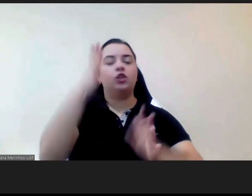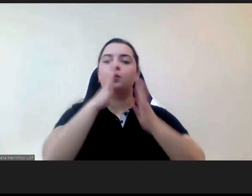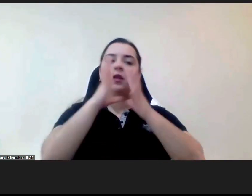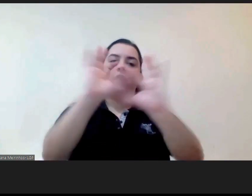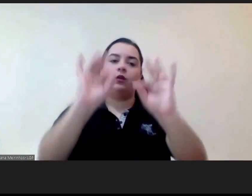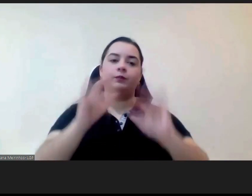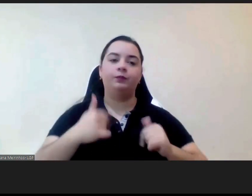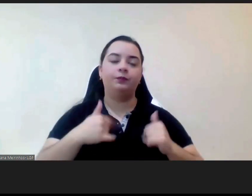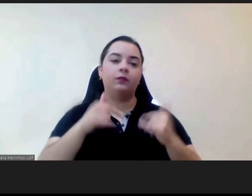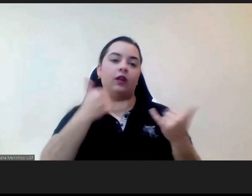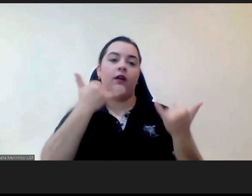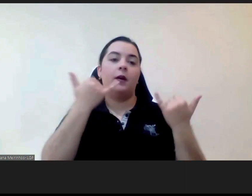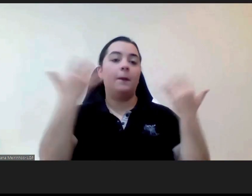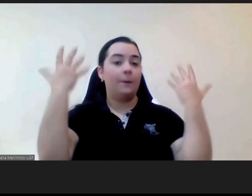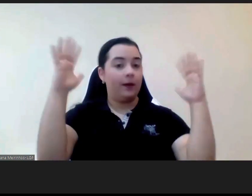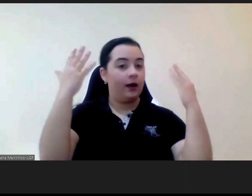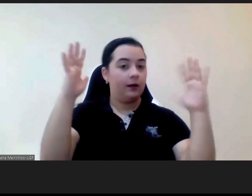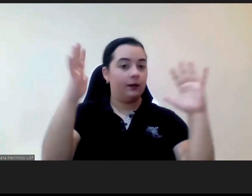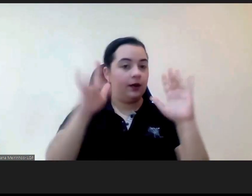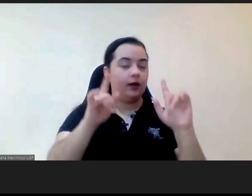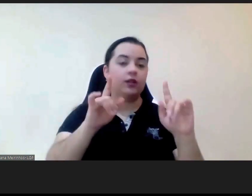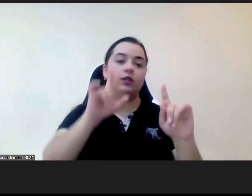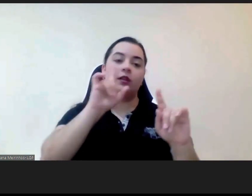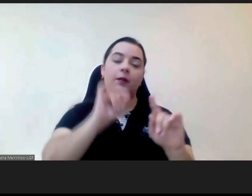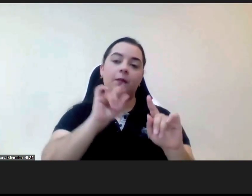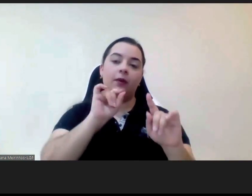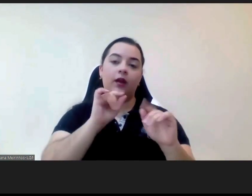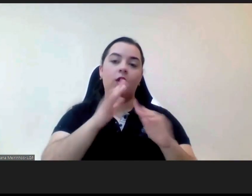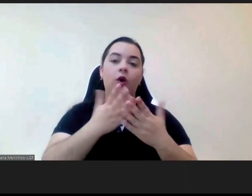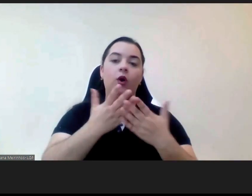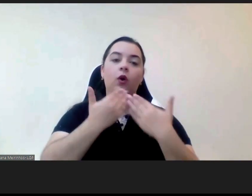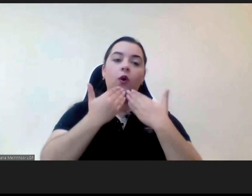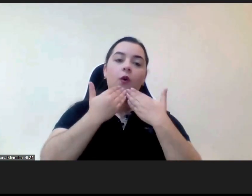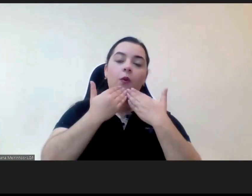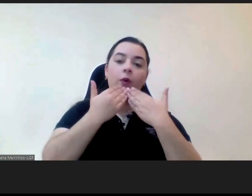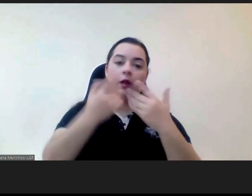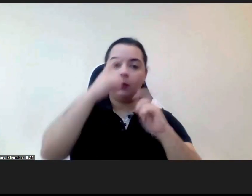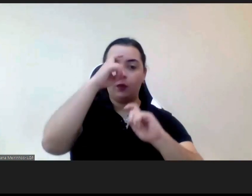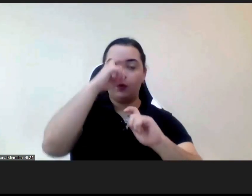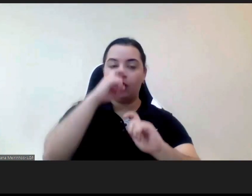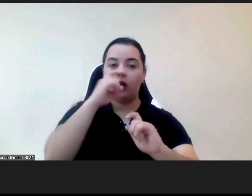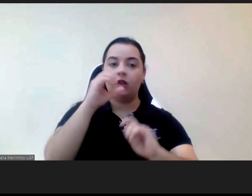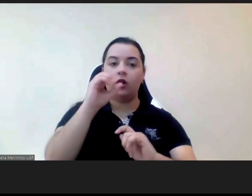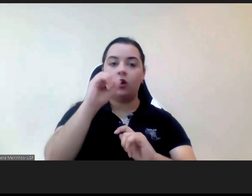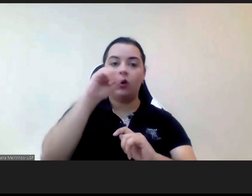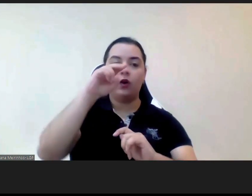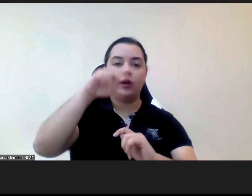agradeço o ter-se lembrado das organizações não-governamentais que realmente